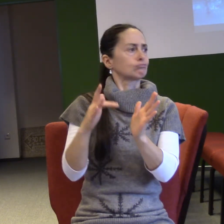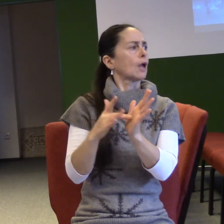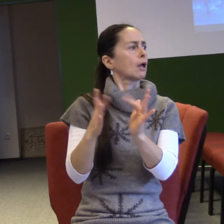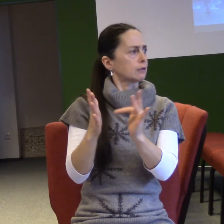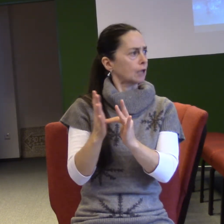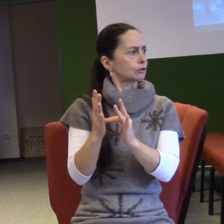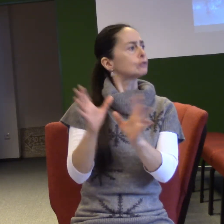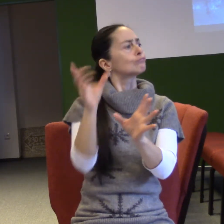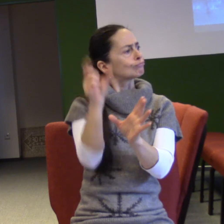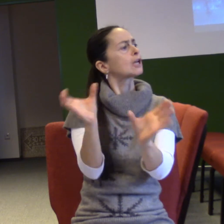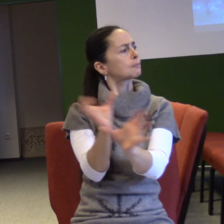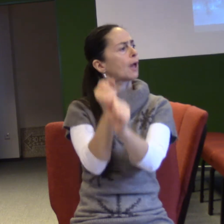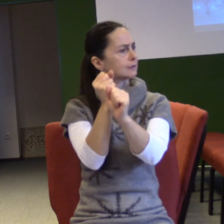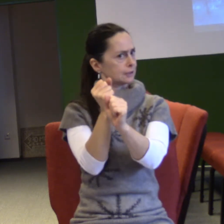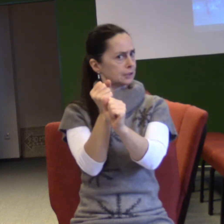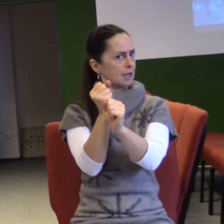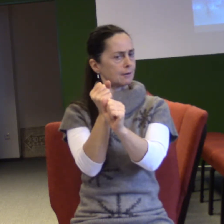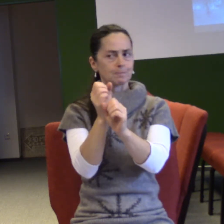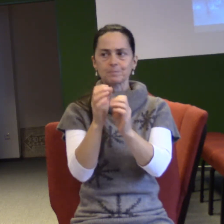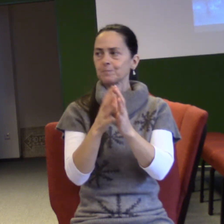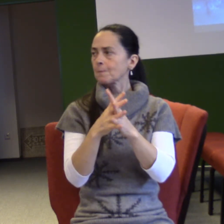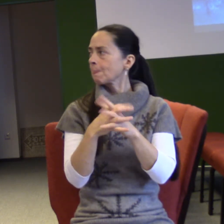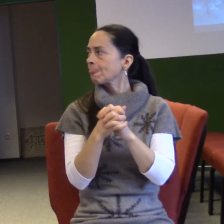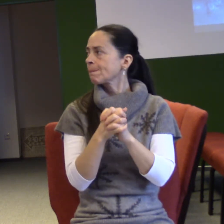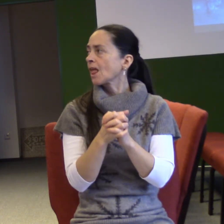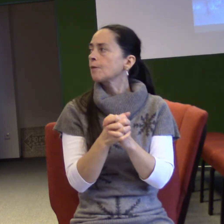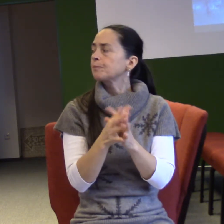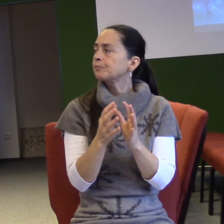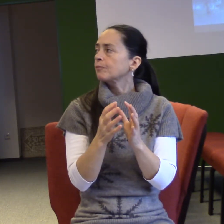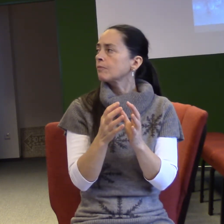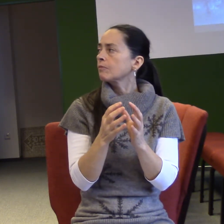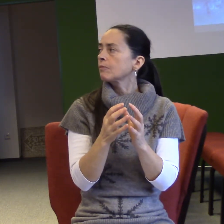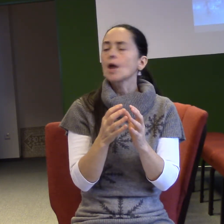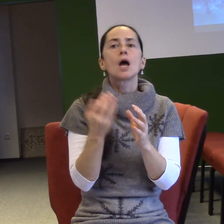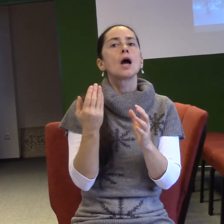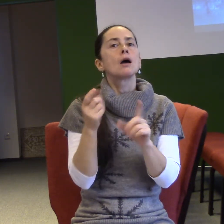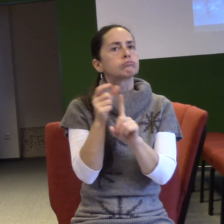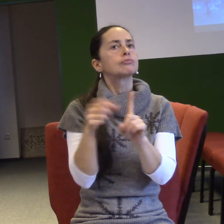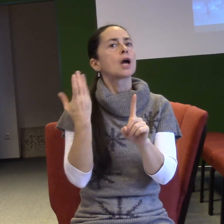A říká se, že část historiků říká, že Marii v té době měla 13 let.